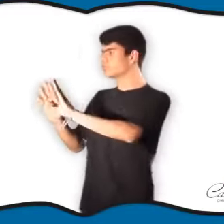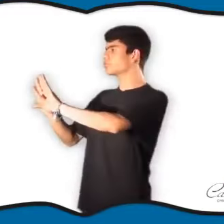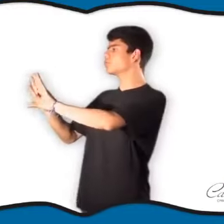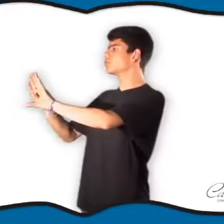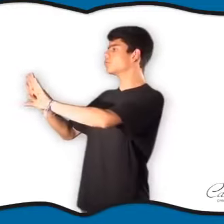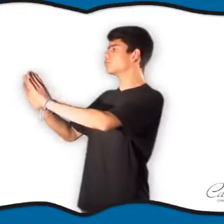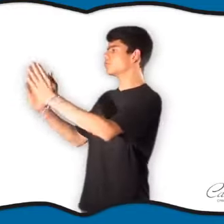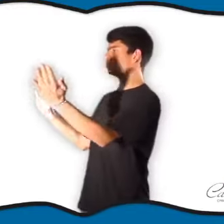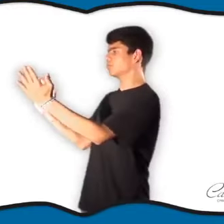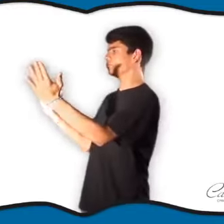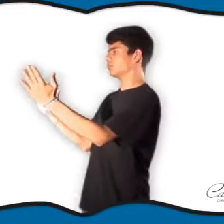en una de ellas.